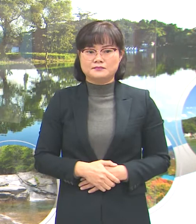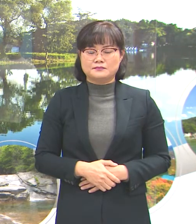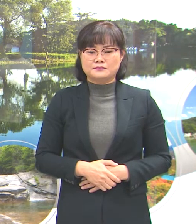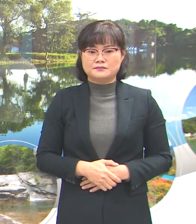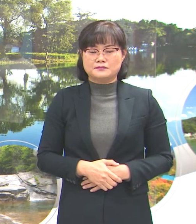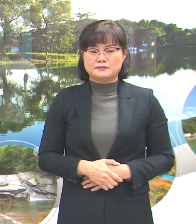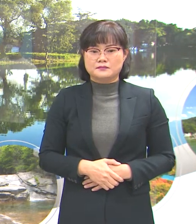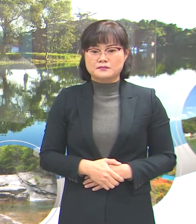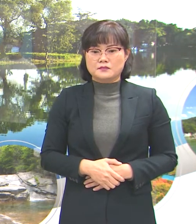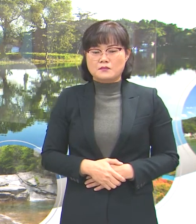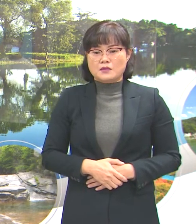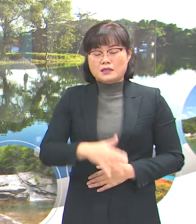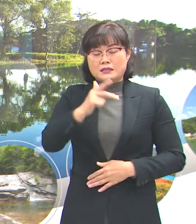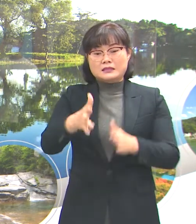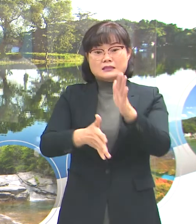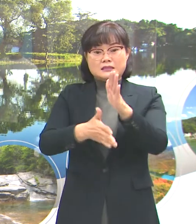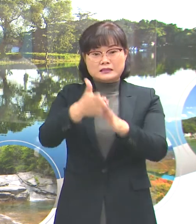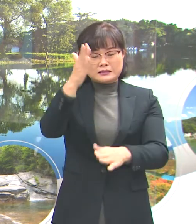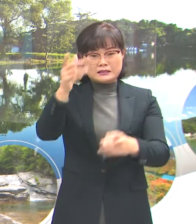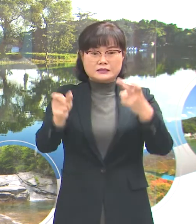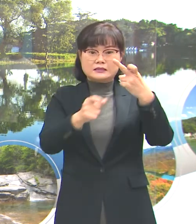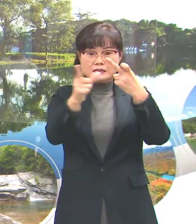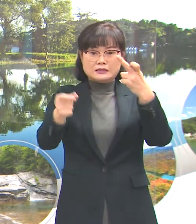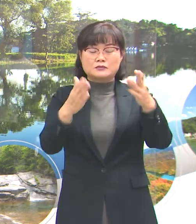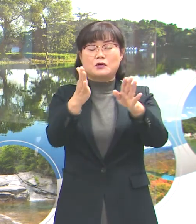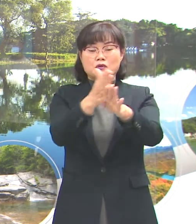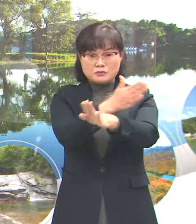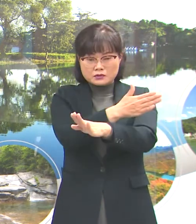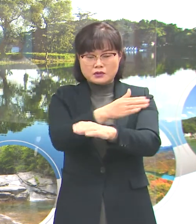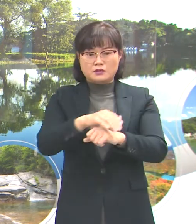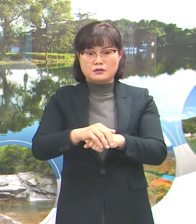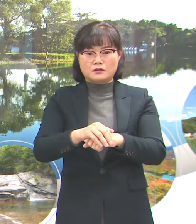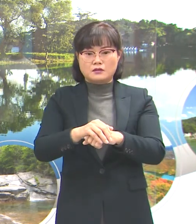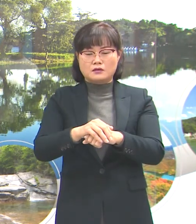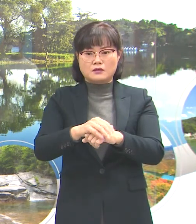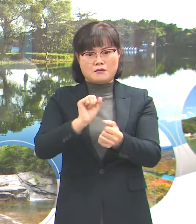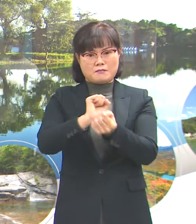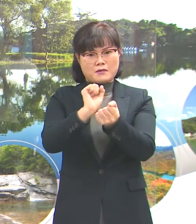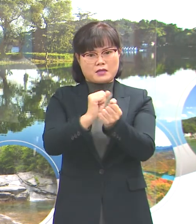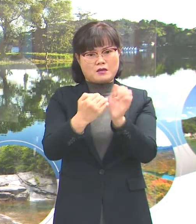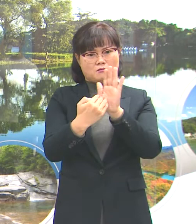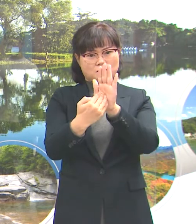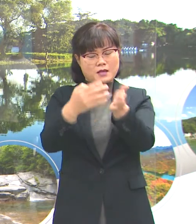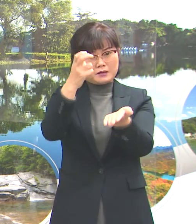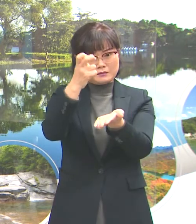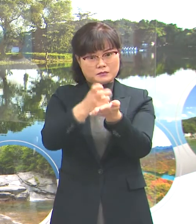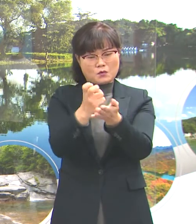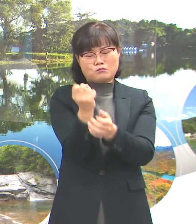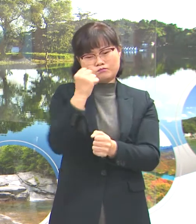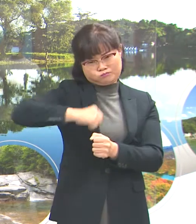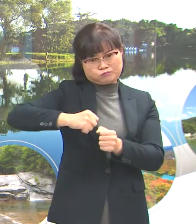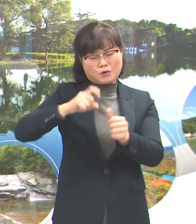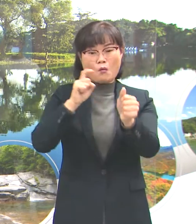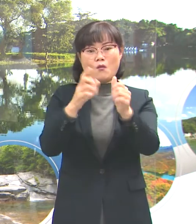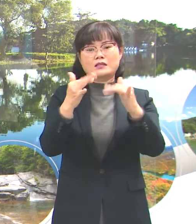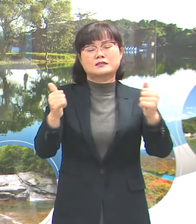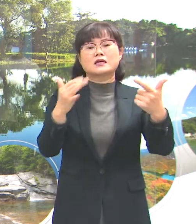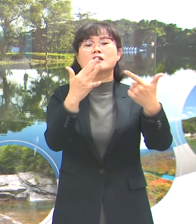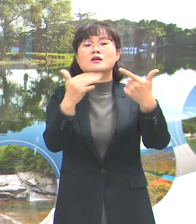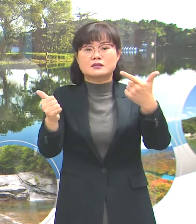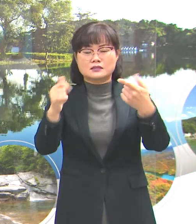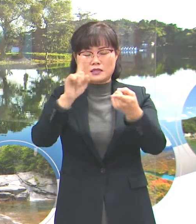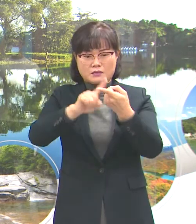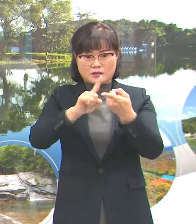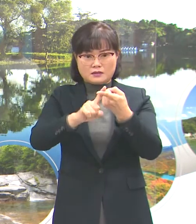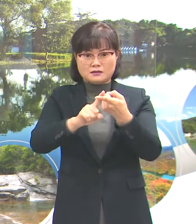저희시는 지난해 12월부터 방역수칙을 위반한 확진자 6명에